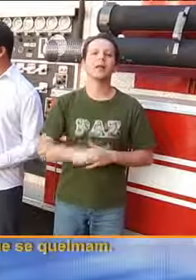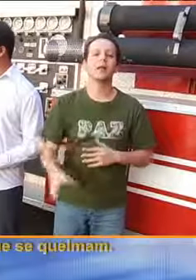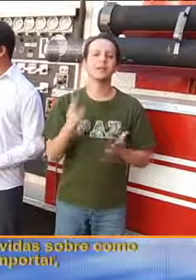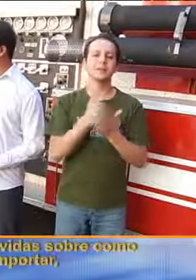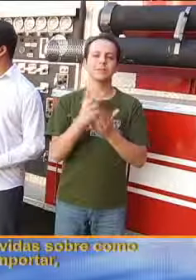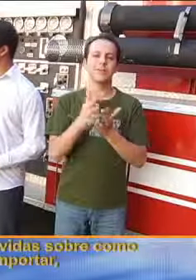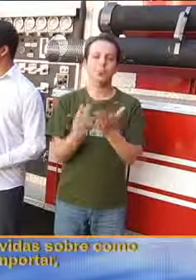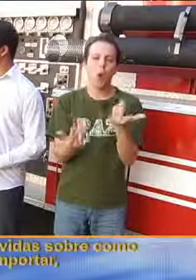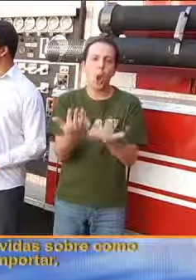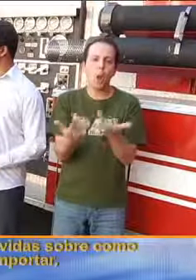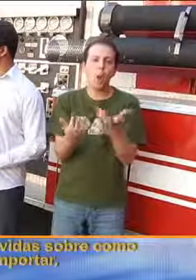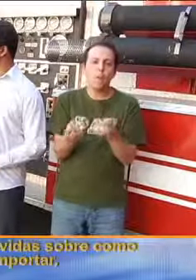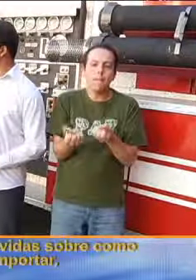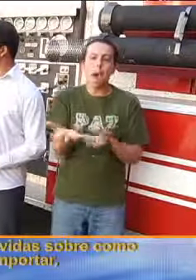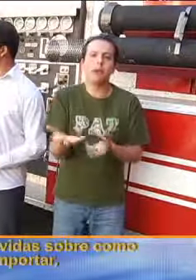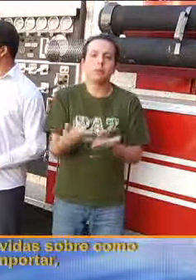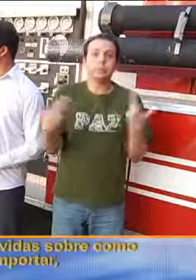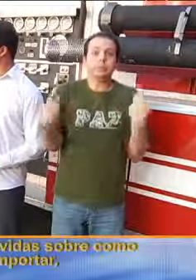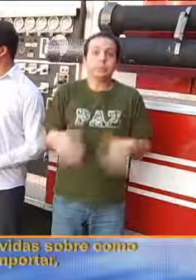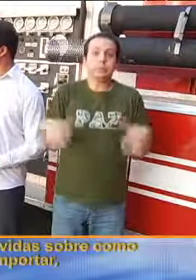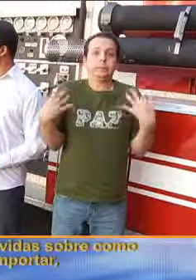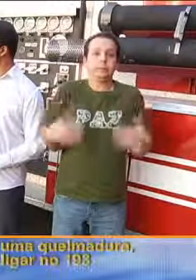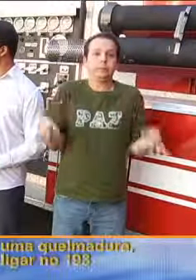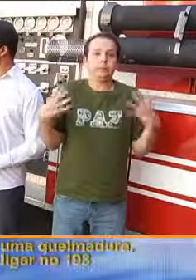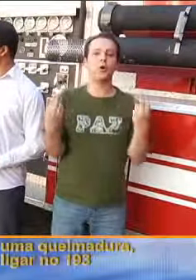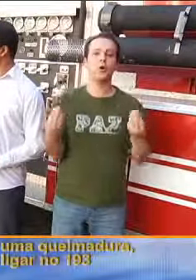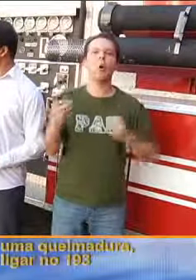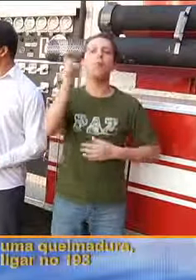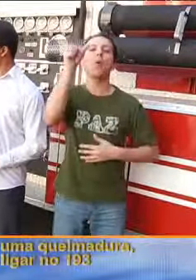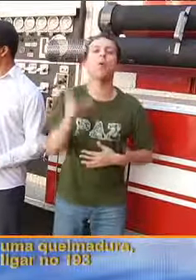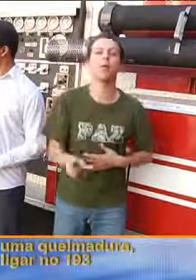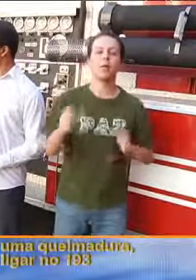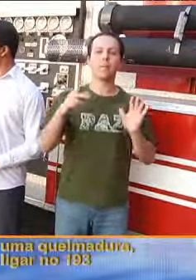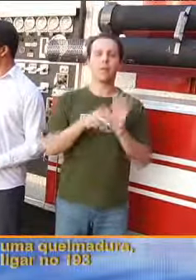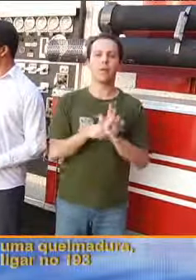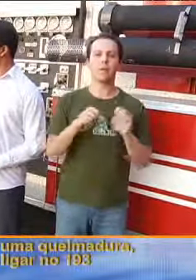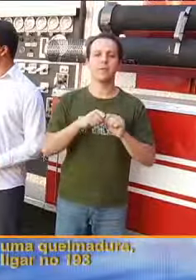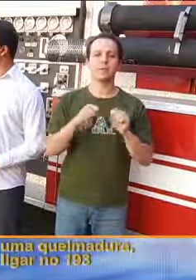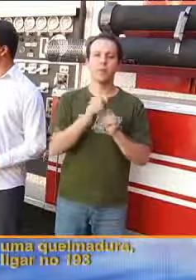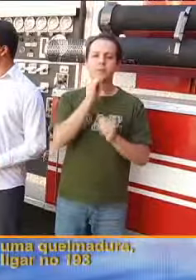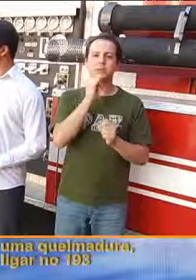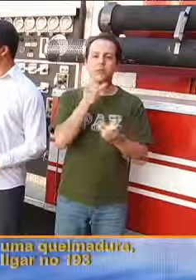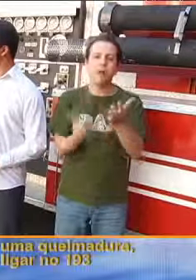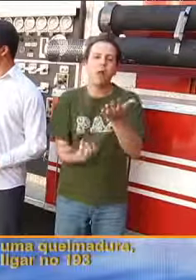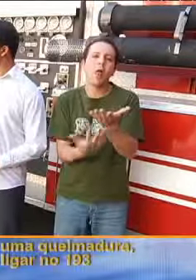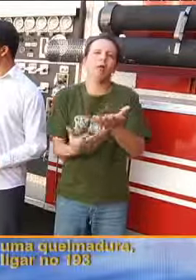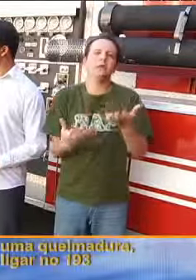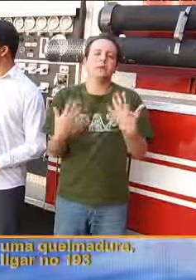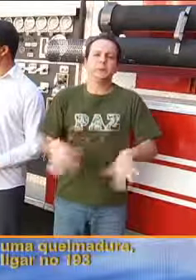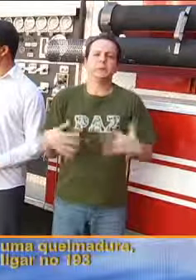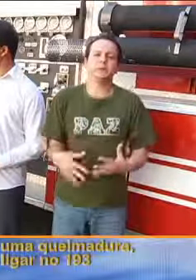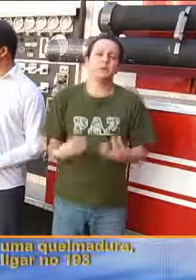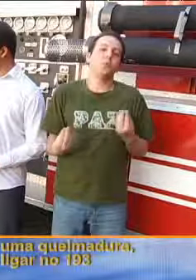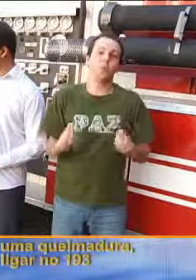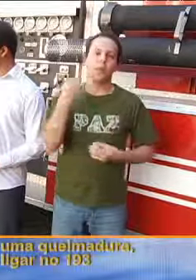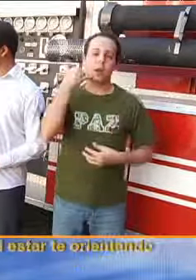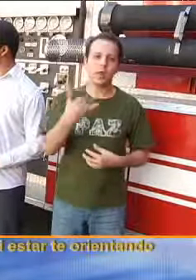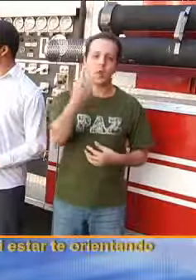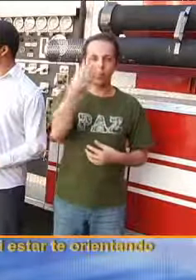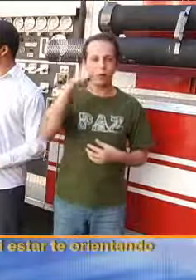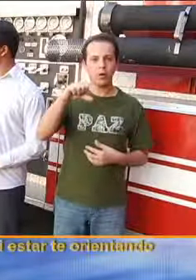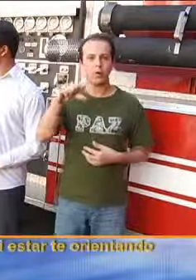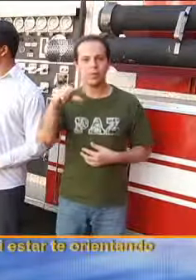se queimam. Se você tiver dúvidas sobre como se comportar, o que fazer com uma queimadura, você pode estar ligando o 93